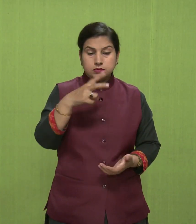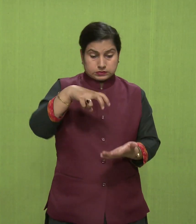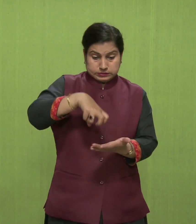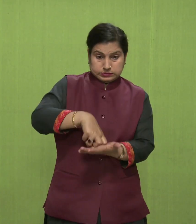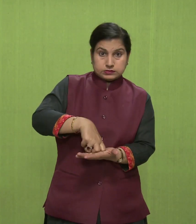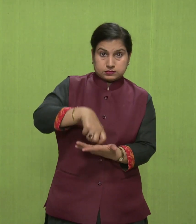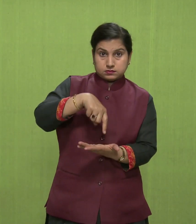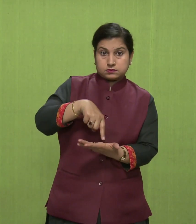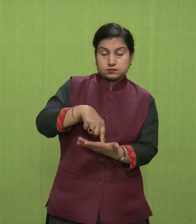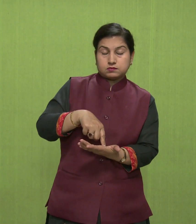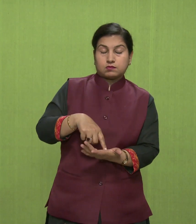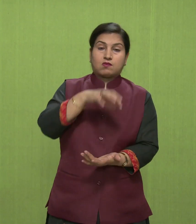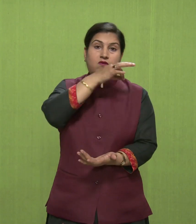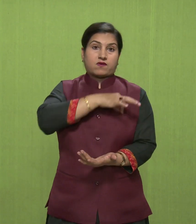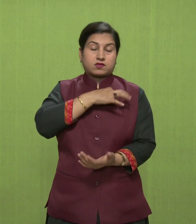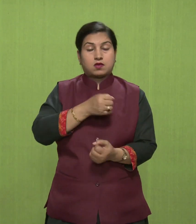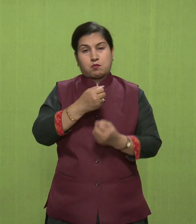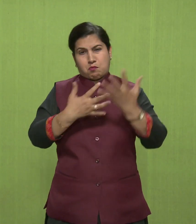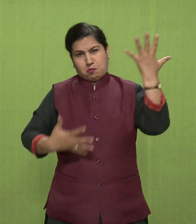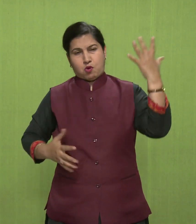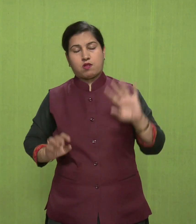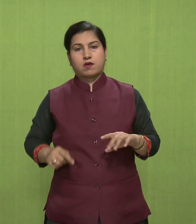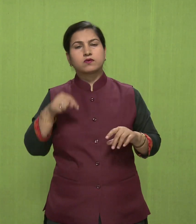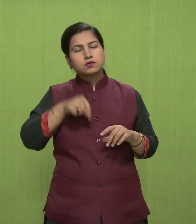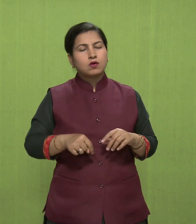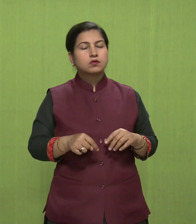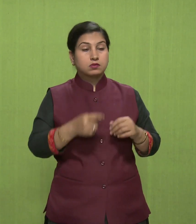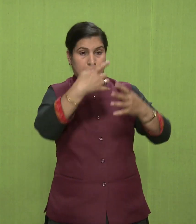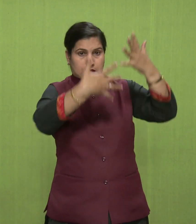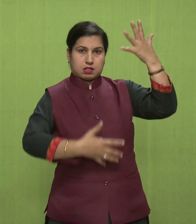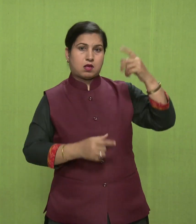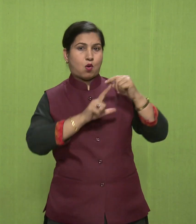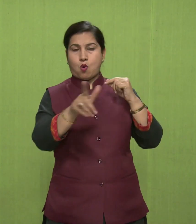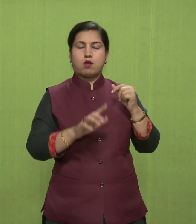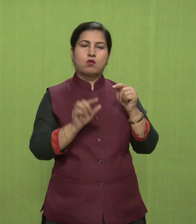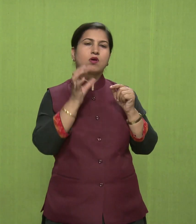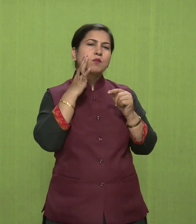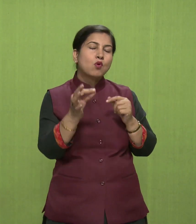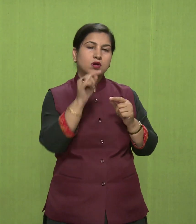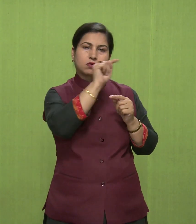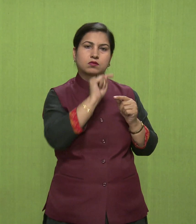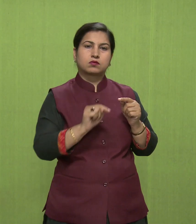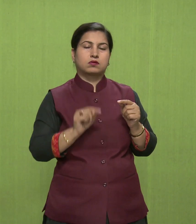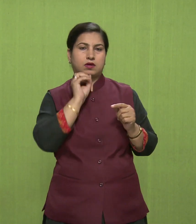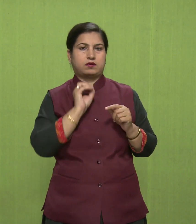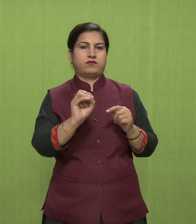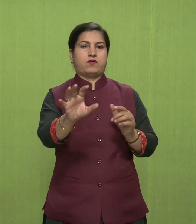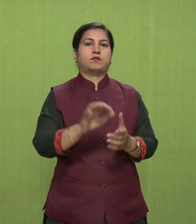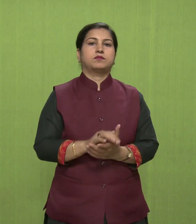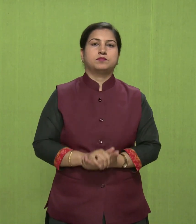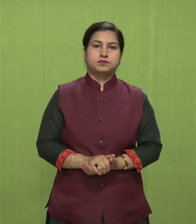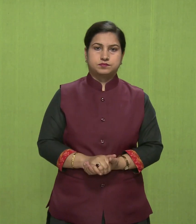के बहुत सारे लाब हैं पर हम यह कुछ जुमहत्पुर्ण लाब हैं उनके बारे में बताएंगे